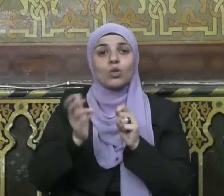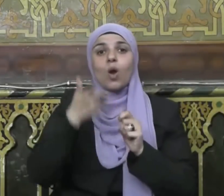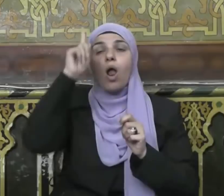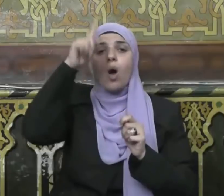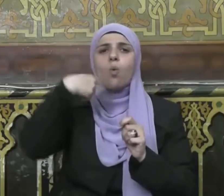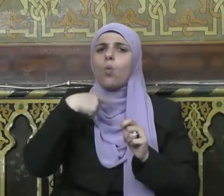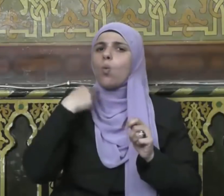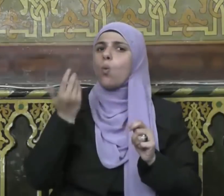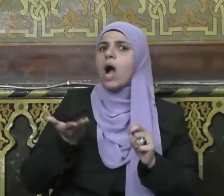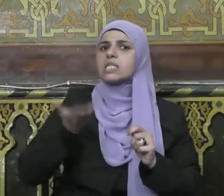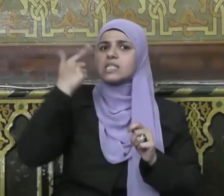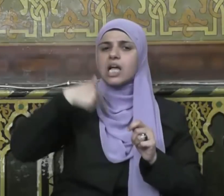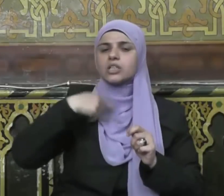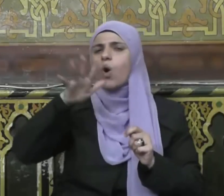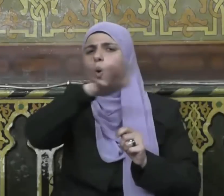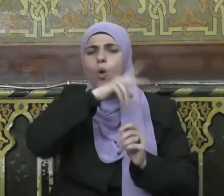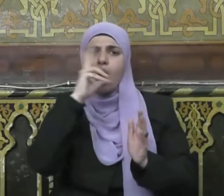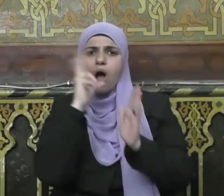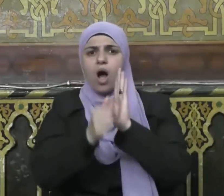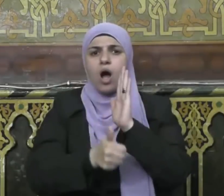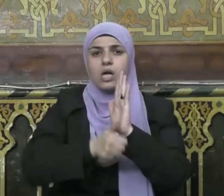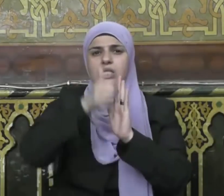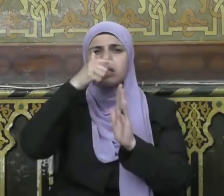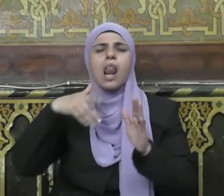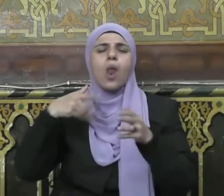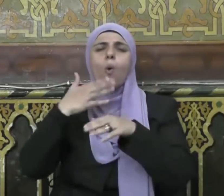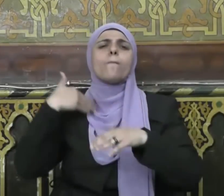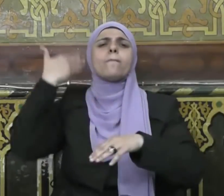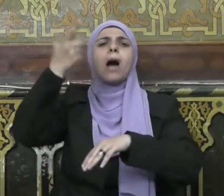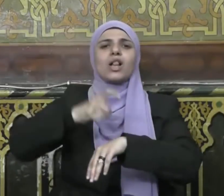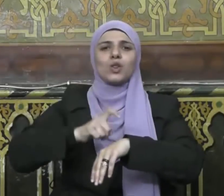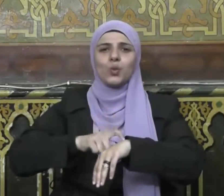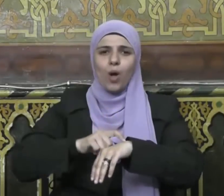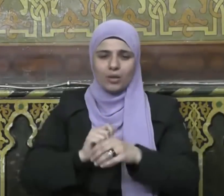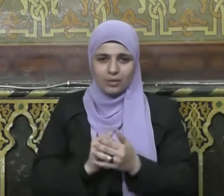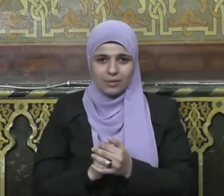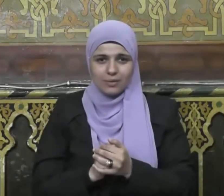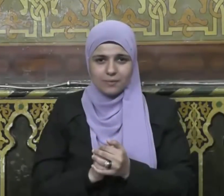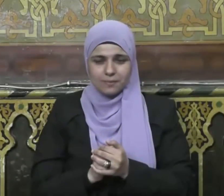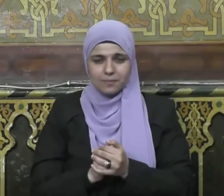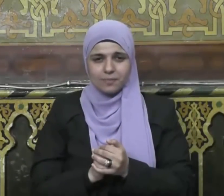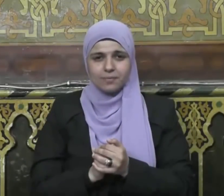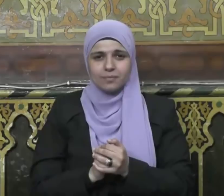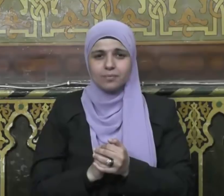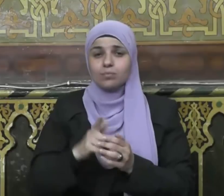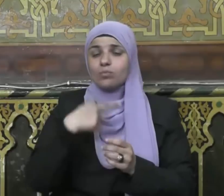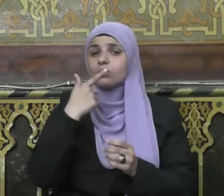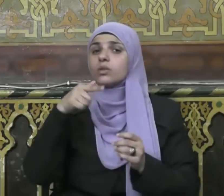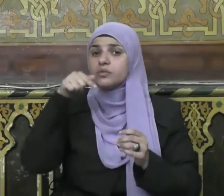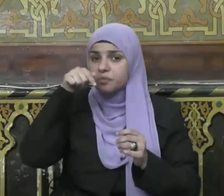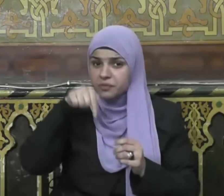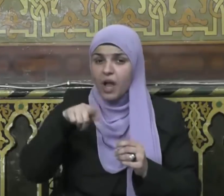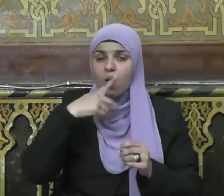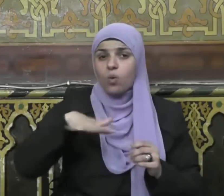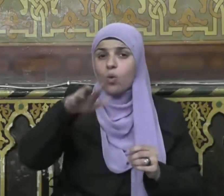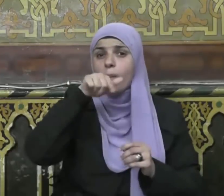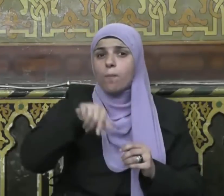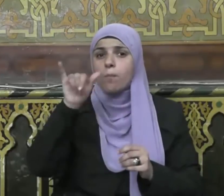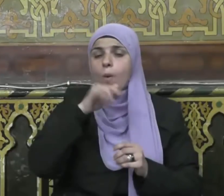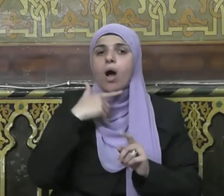الشياطين ومردت الجن وغلقت أبواب النار فلم يفتح منها باب وفتحت